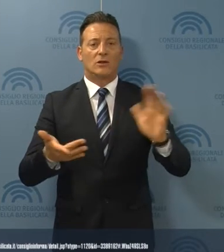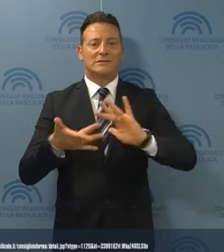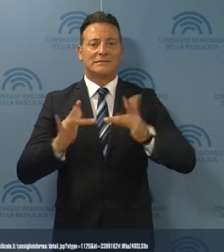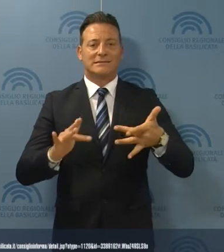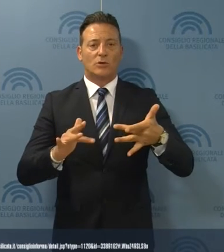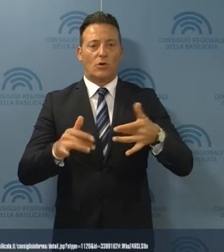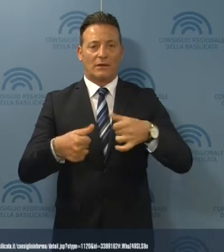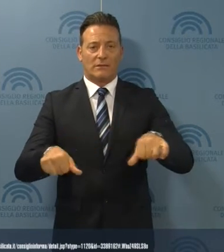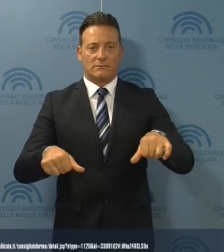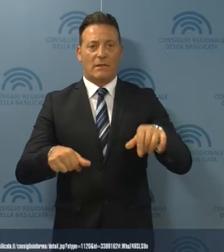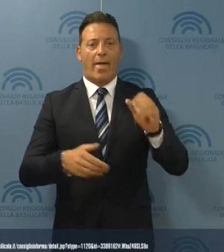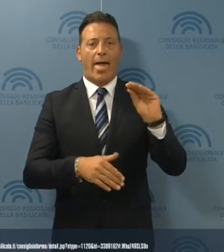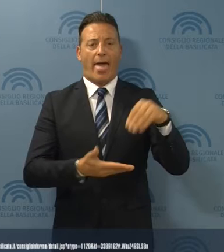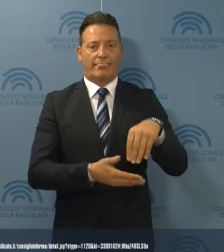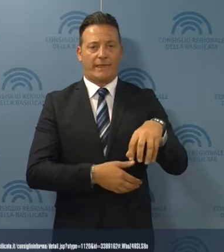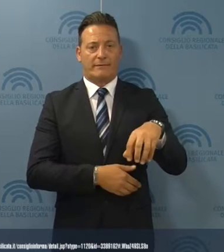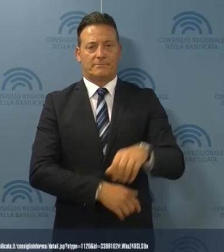sito web dell'ente.